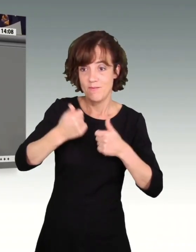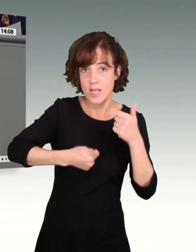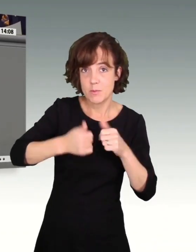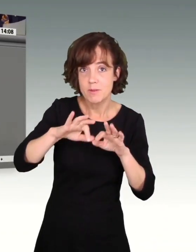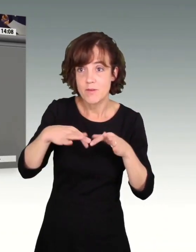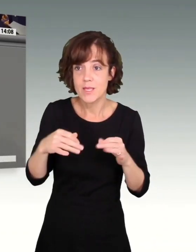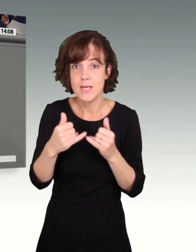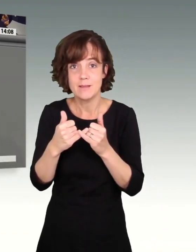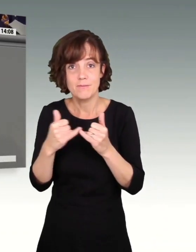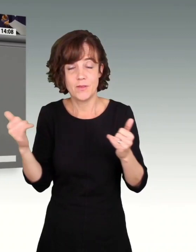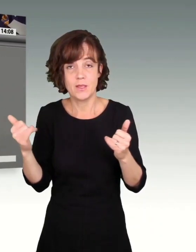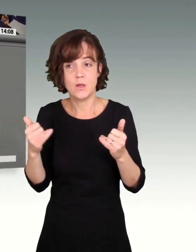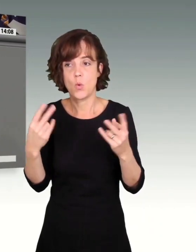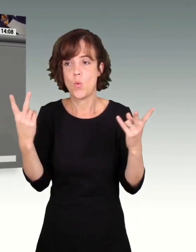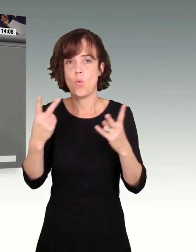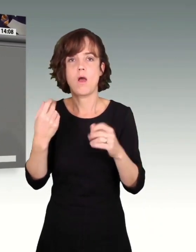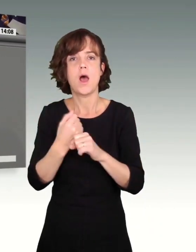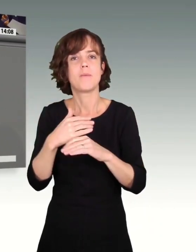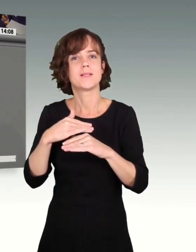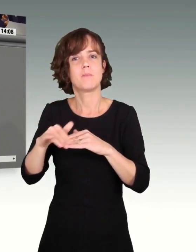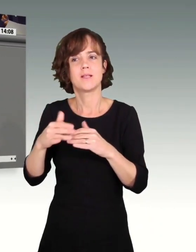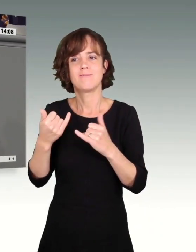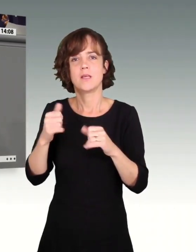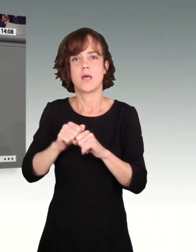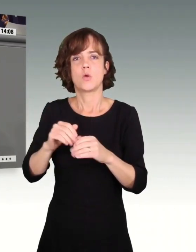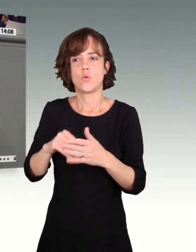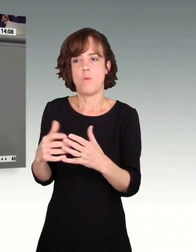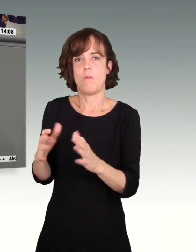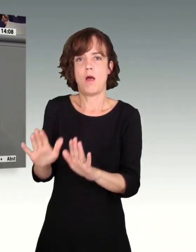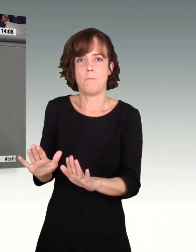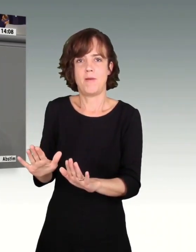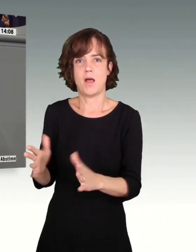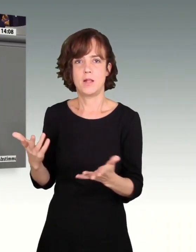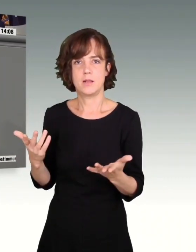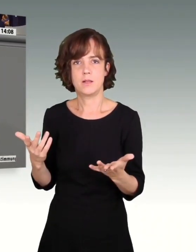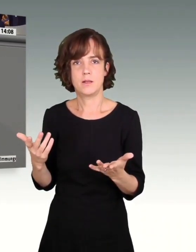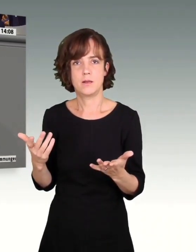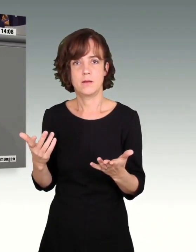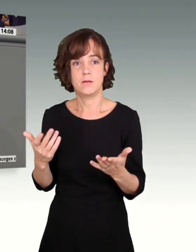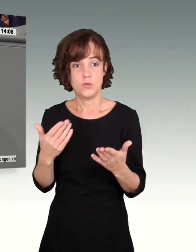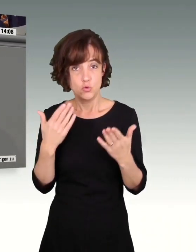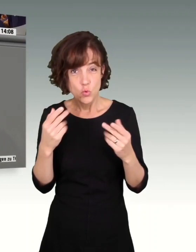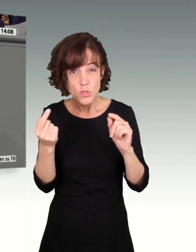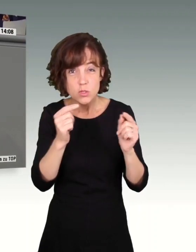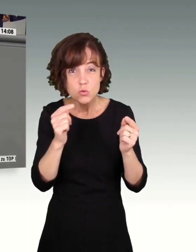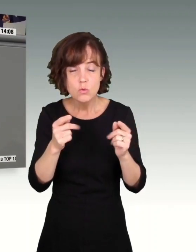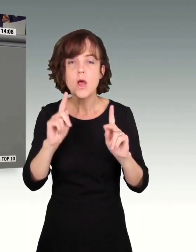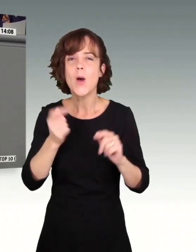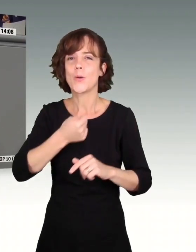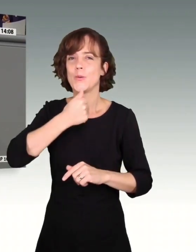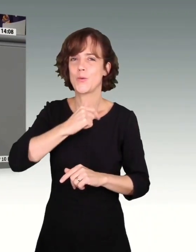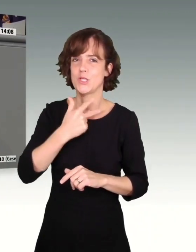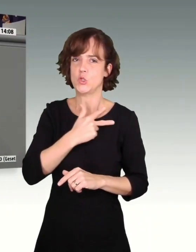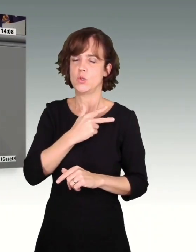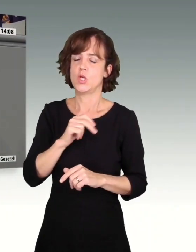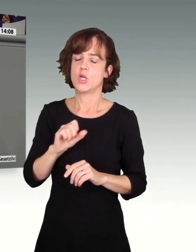herstellen kann oder wie wir manche Arbeitsplätze überhaupt noch im Land halten können. Auch die Jungsozialisten in